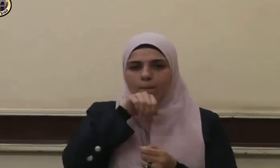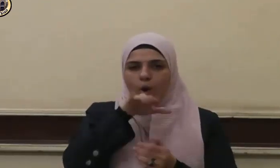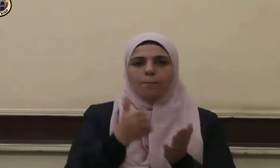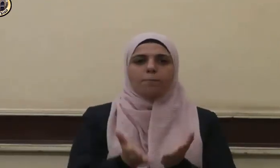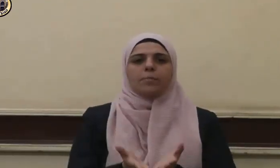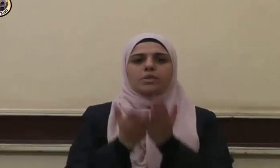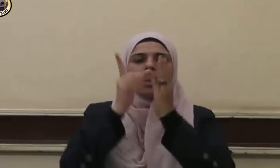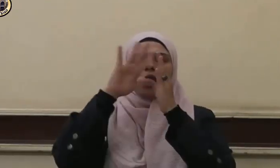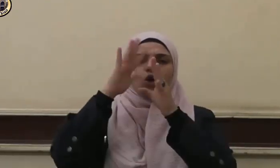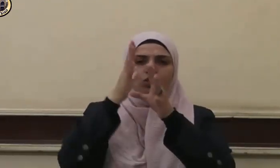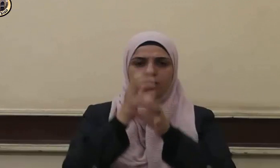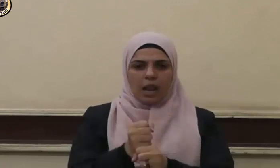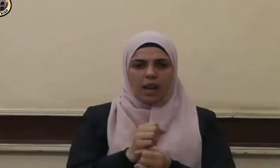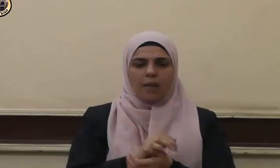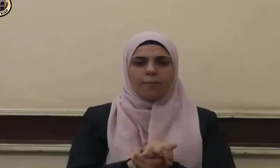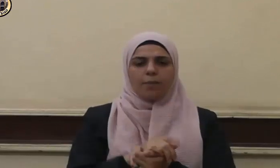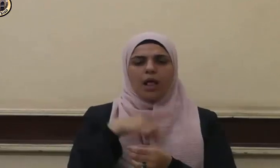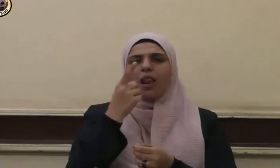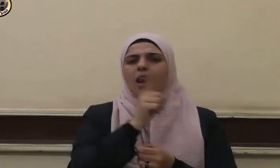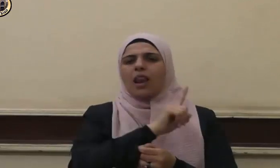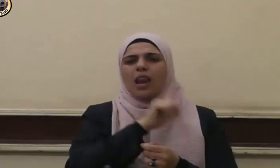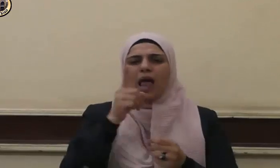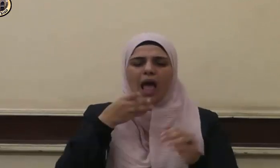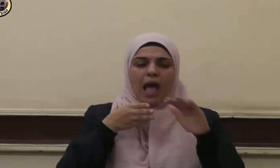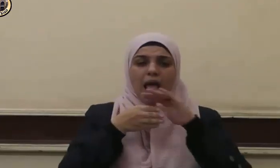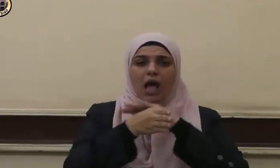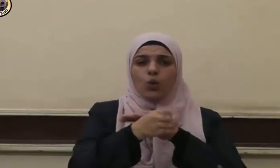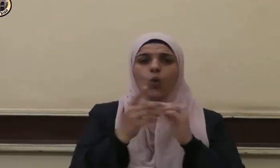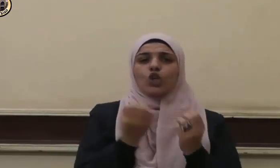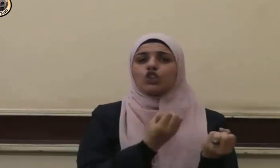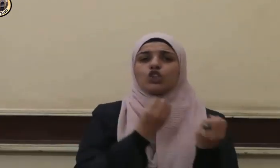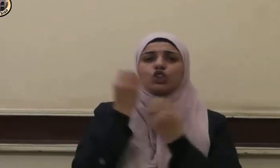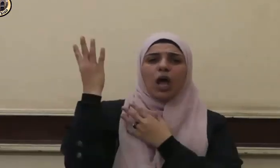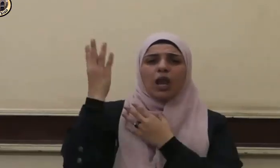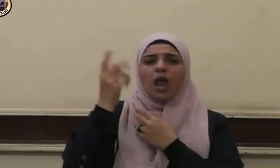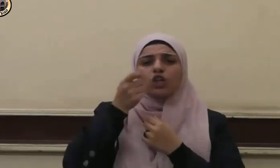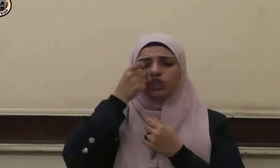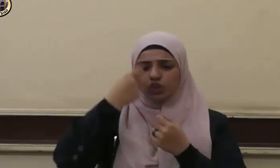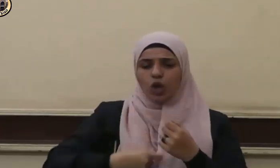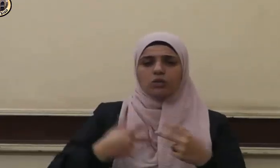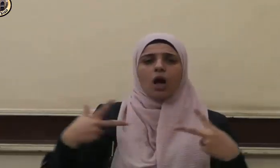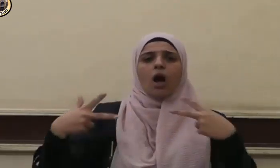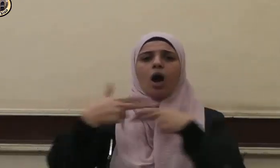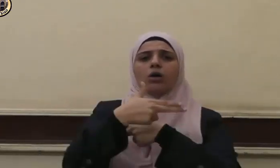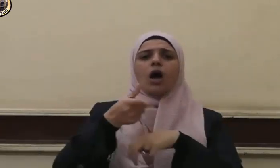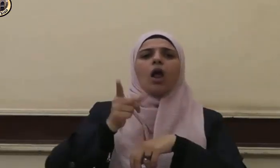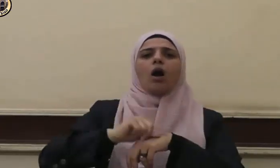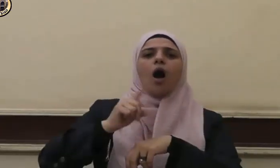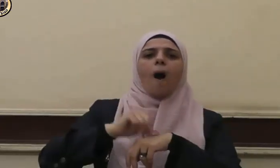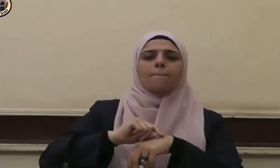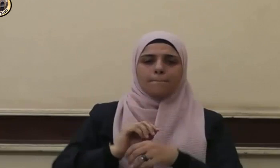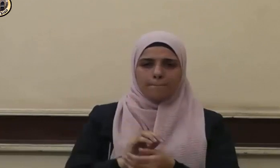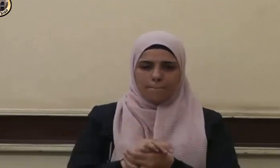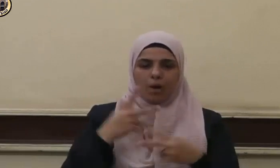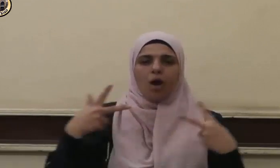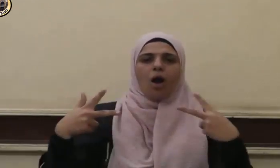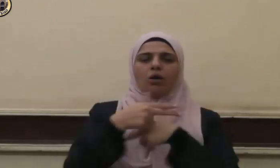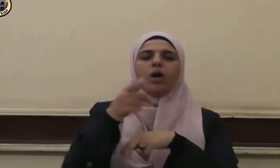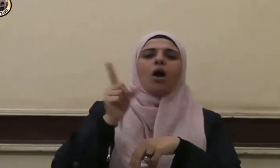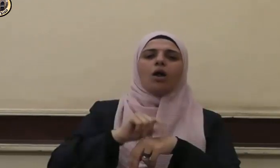الله عليه وسلم لا يدخل الجنة قاطع يعني قاطع